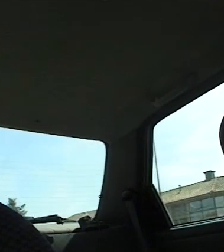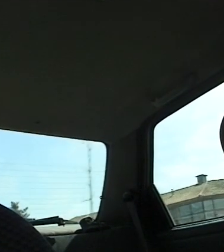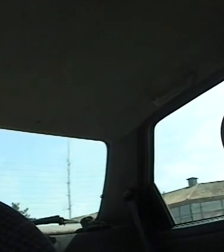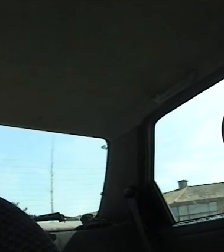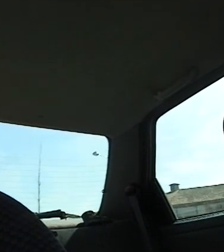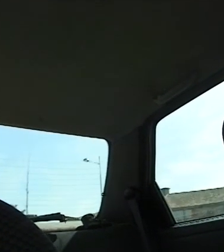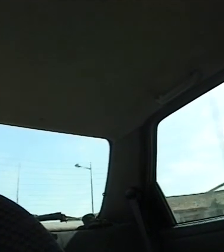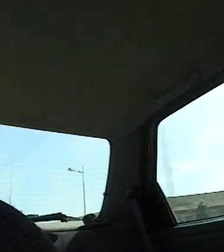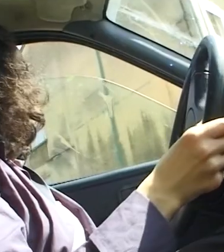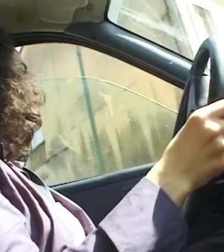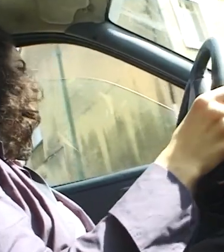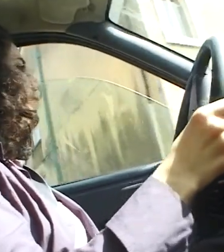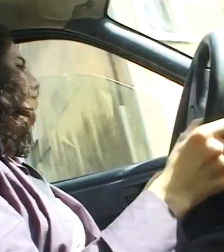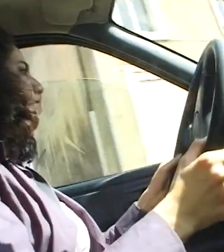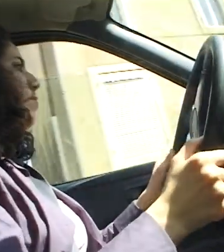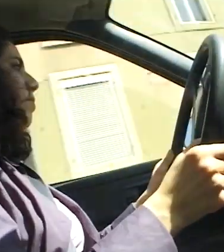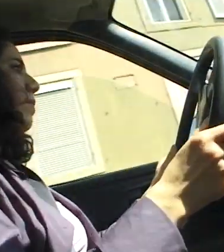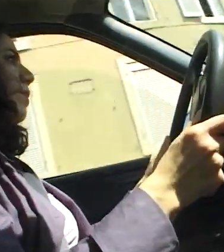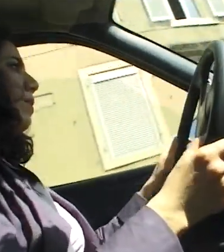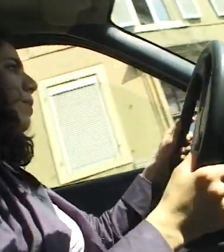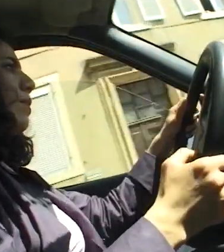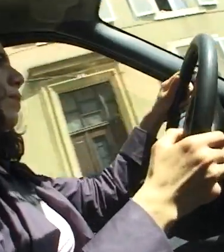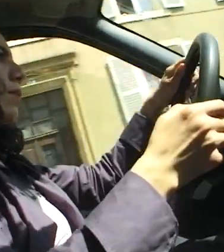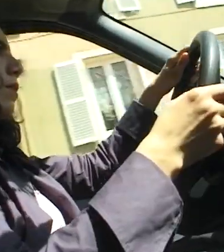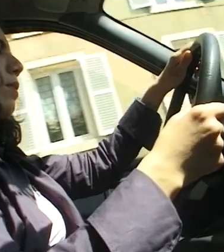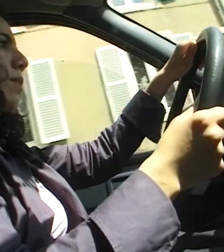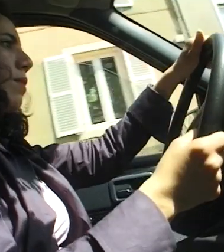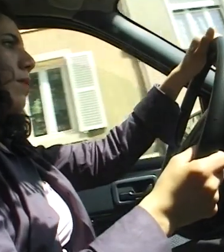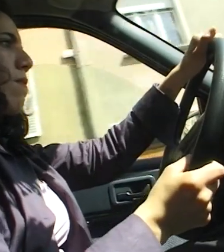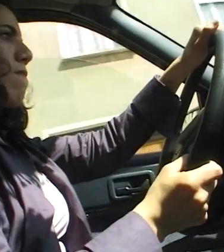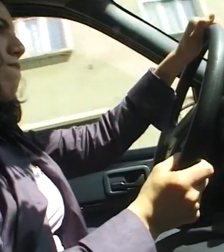pas